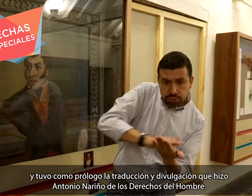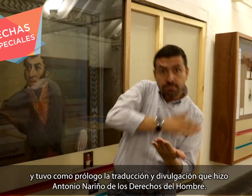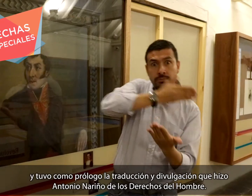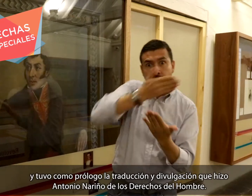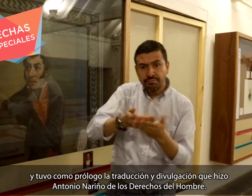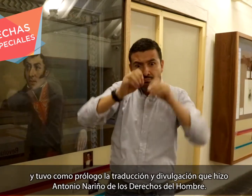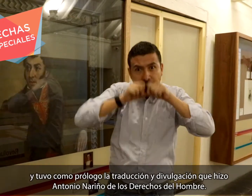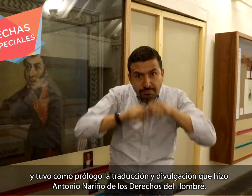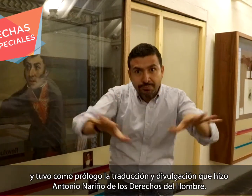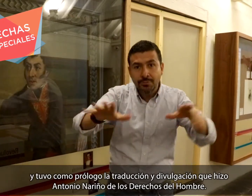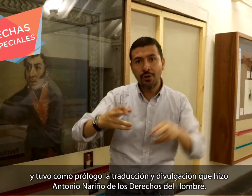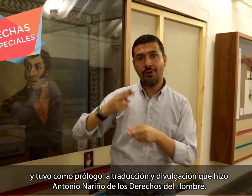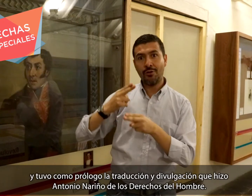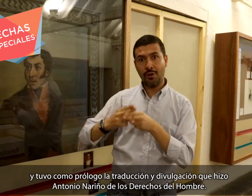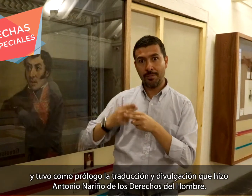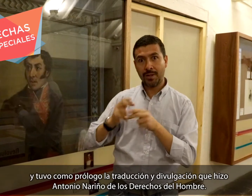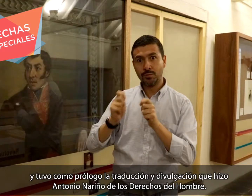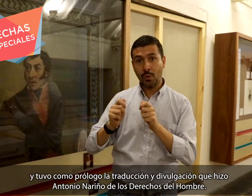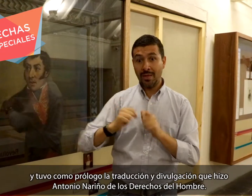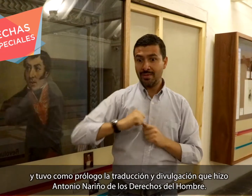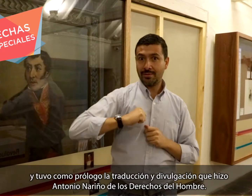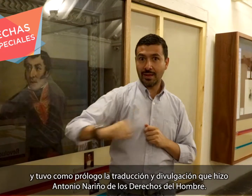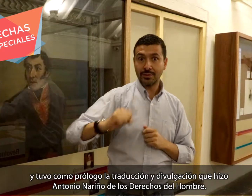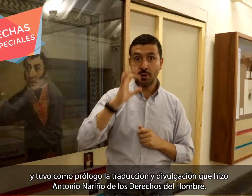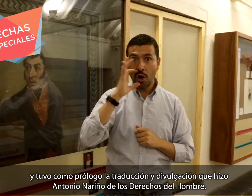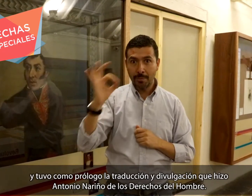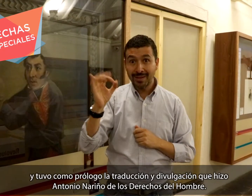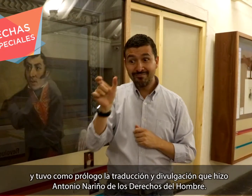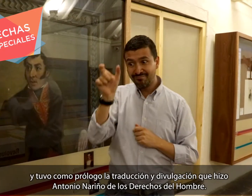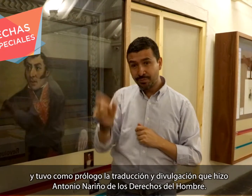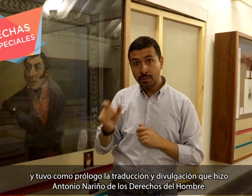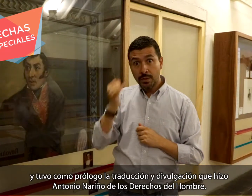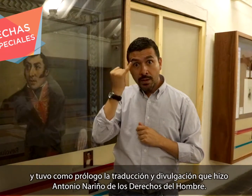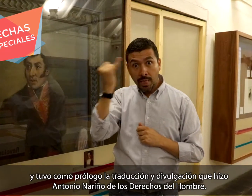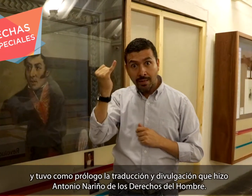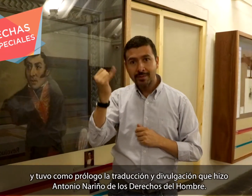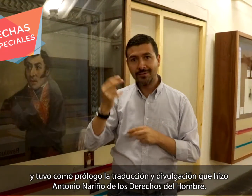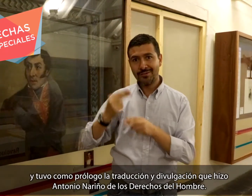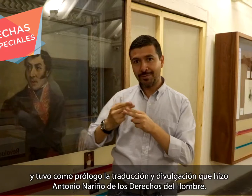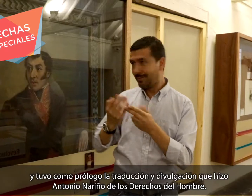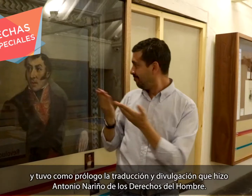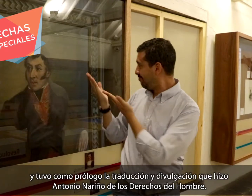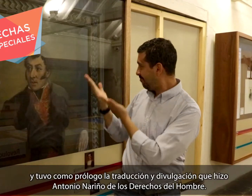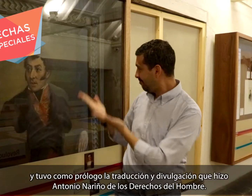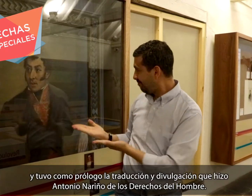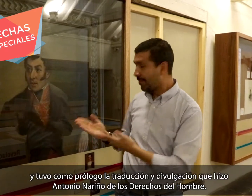Y tuvo como prólogo la traducción y divulgación que hizo Antonio Nariño de los derechos del hombre.